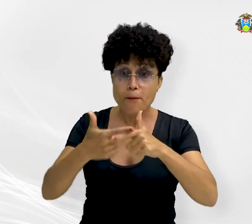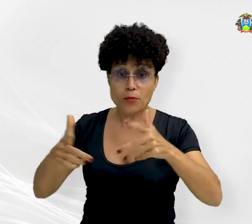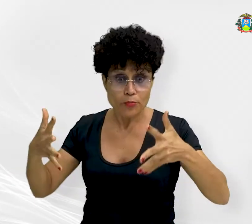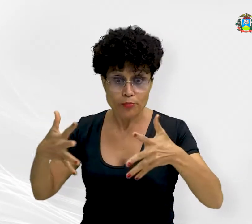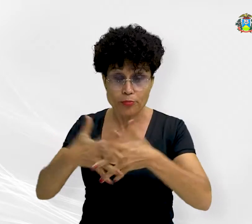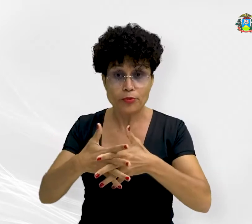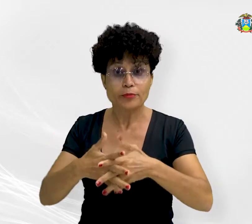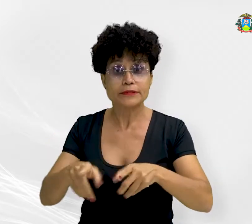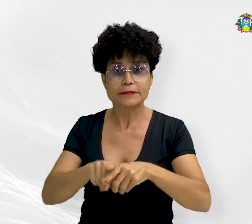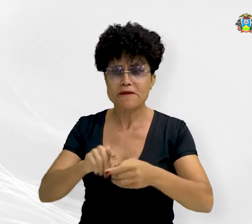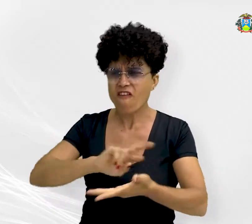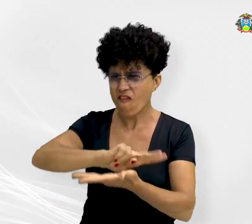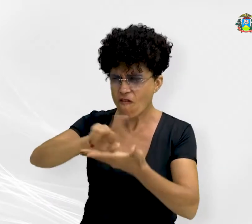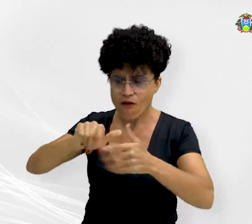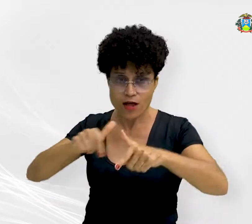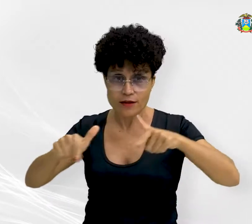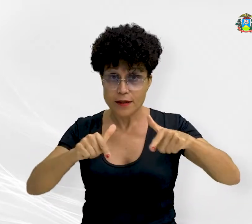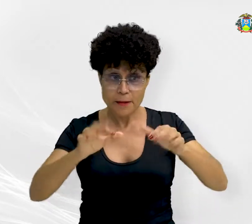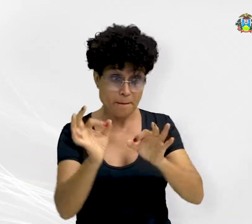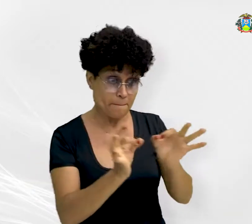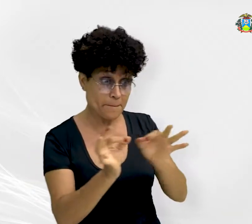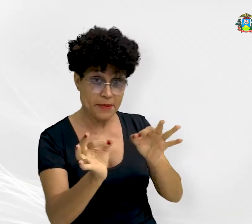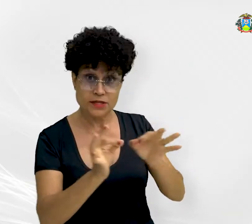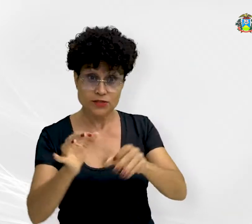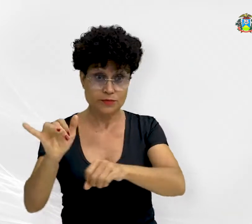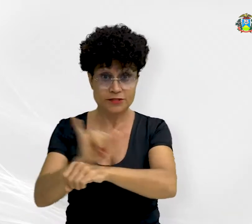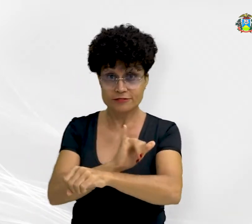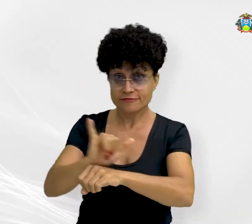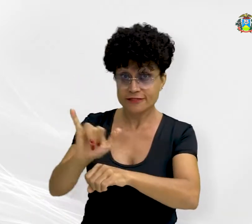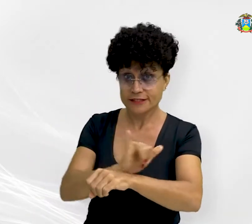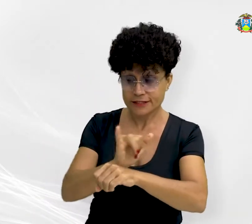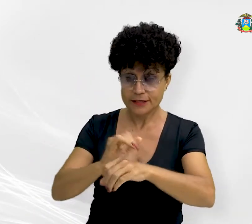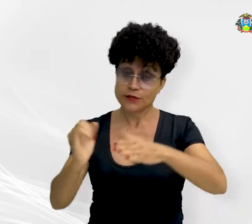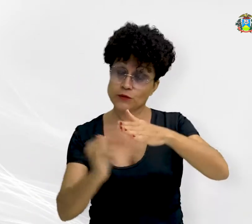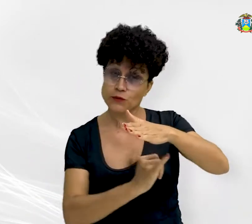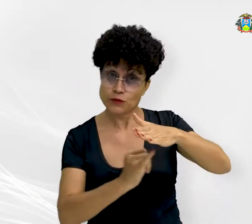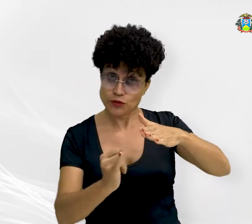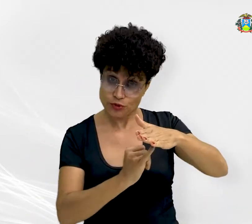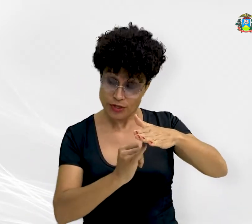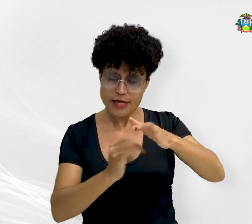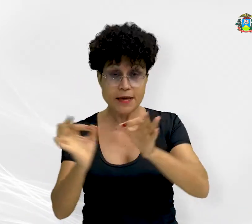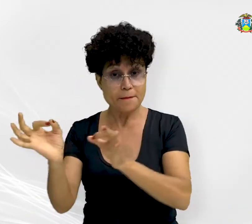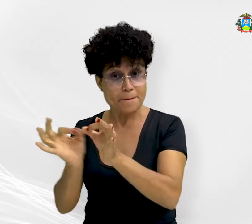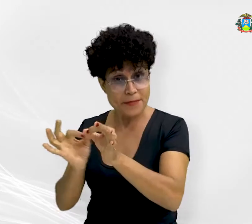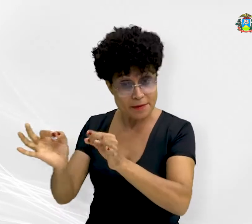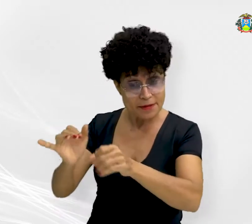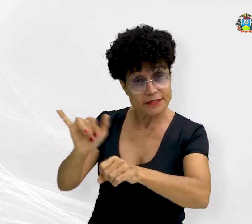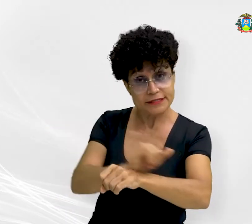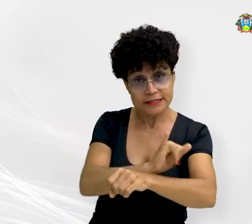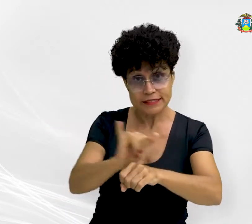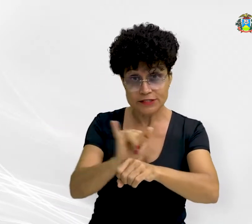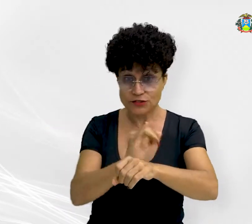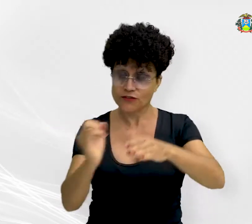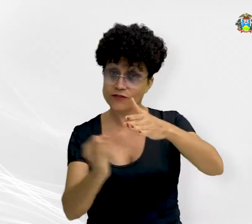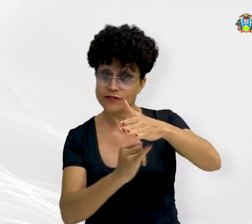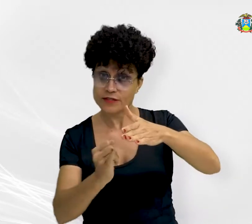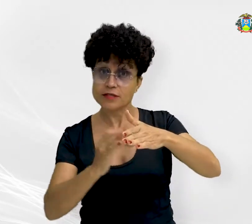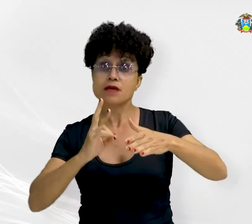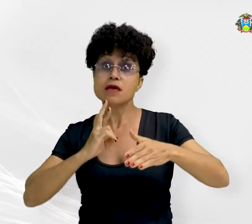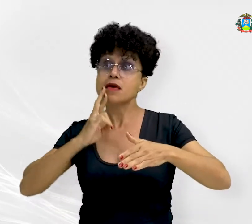atendimento de demandas, planejamento estratégico e institucional formalizado, planejamento estratégico e institucional com resultados